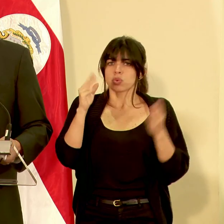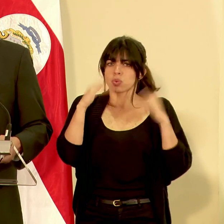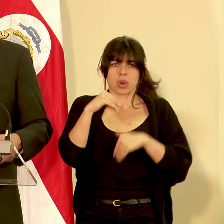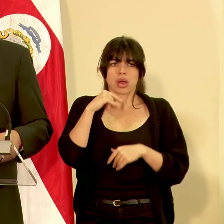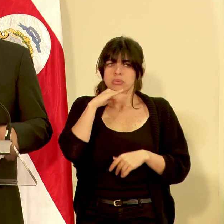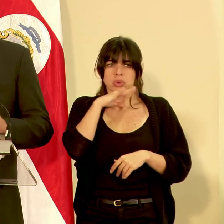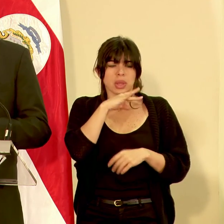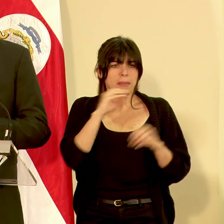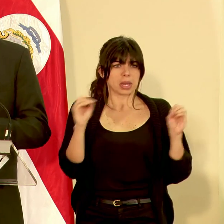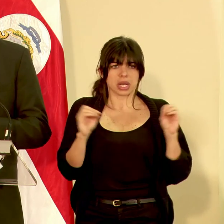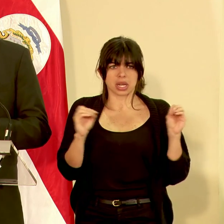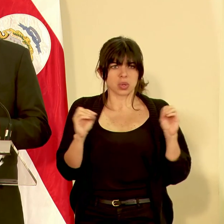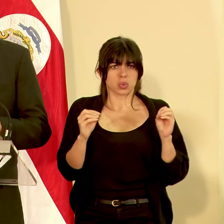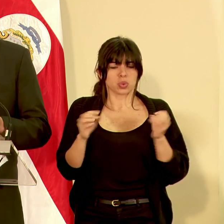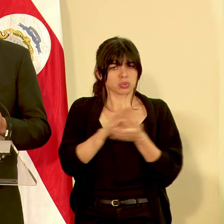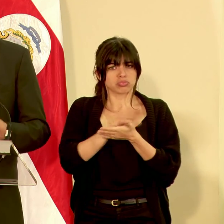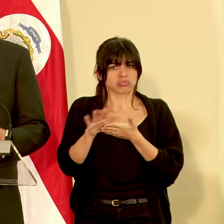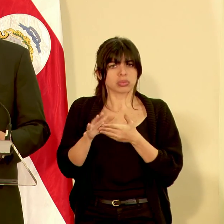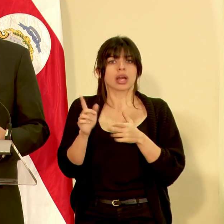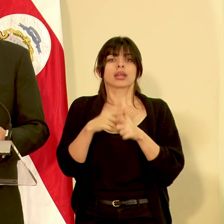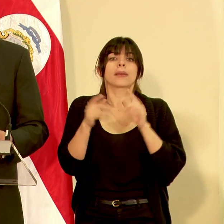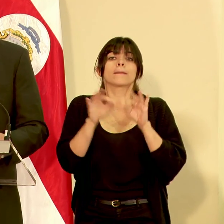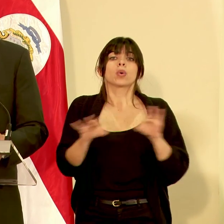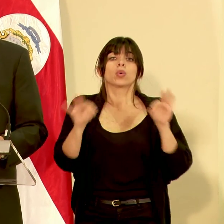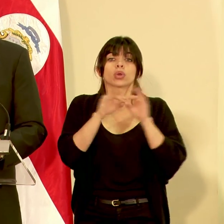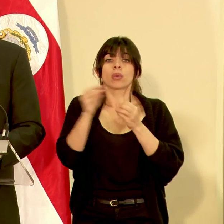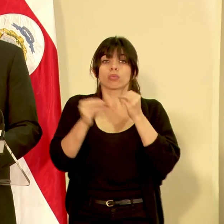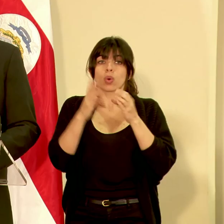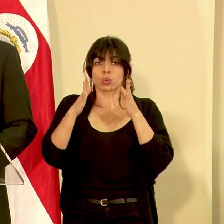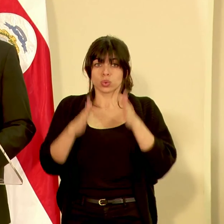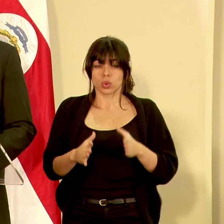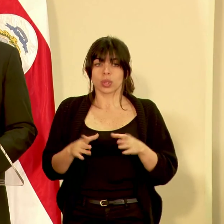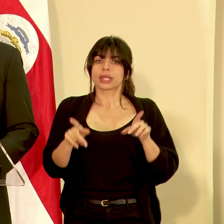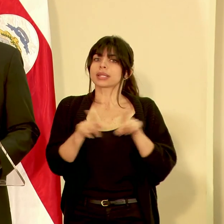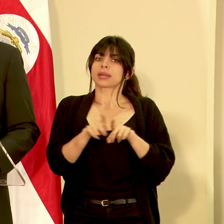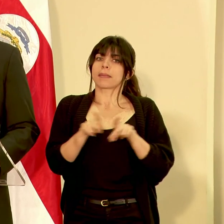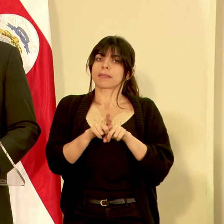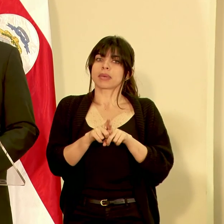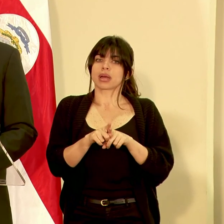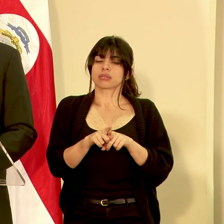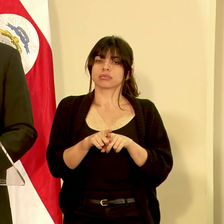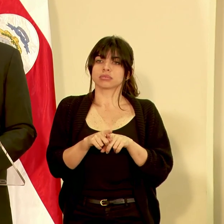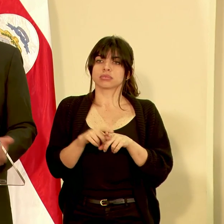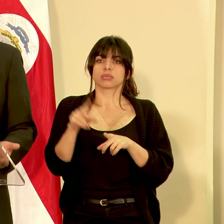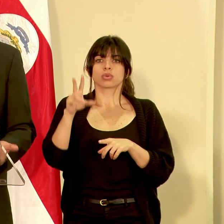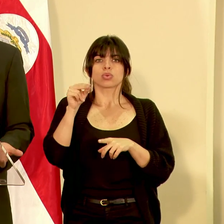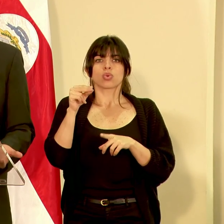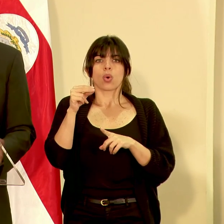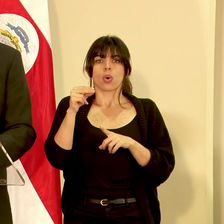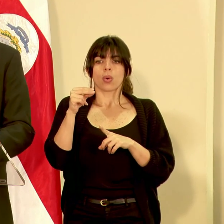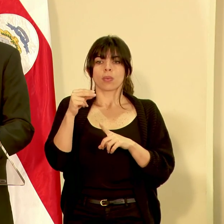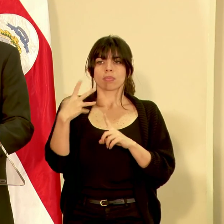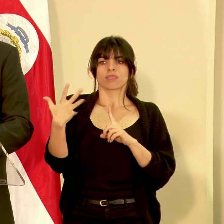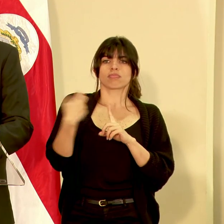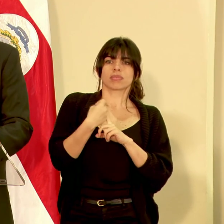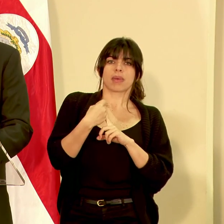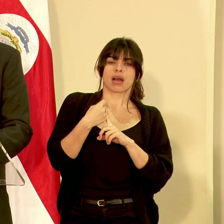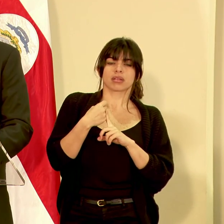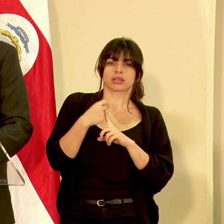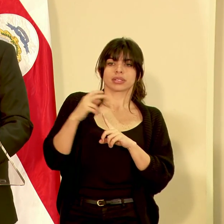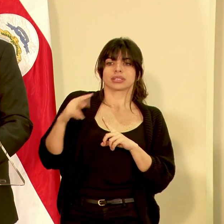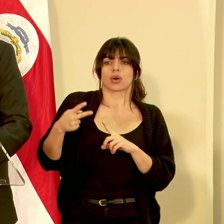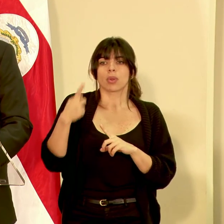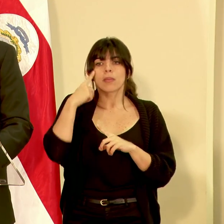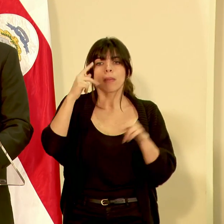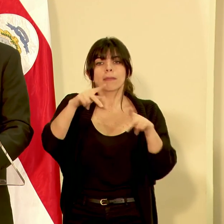contaminados y es importante que los productores pues también no vengan a tener un impacto secundario debido a